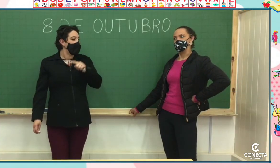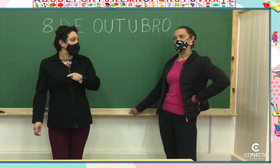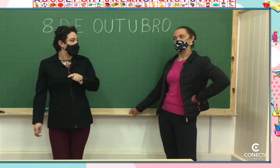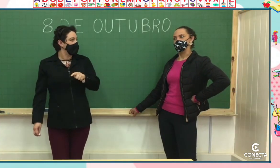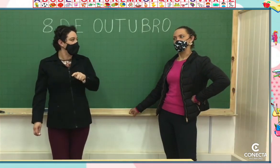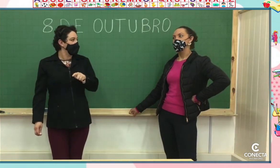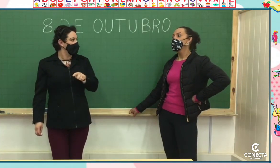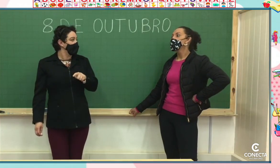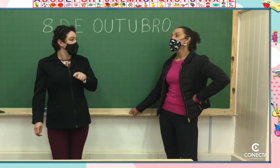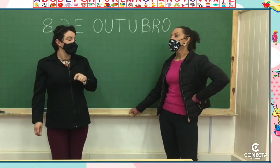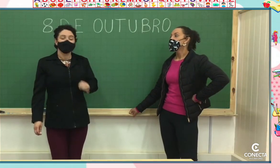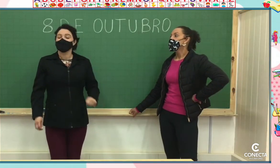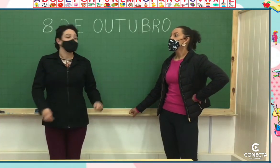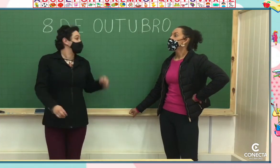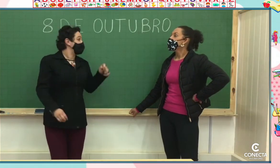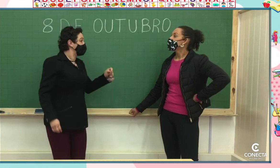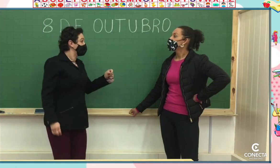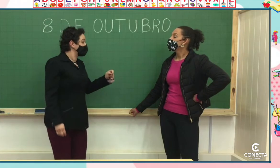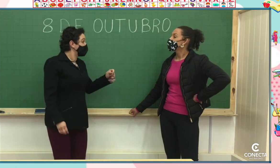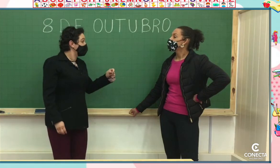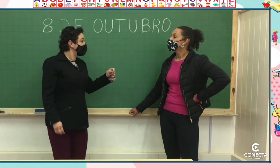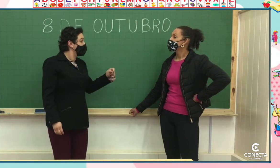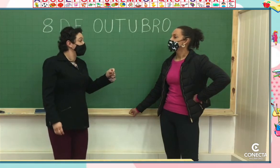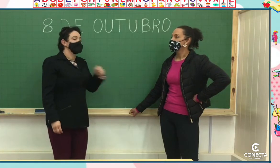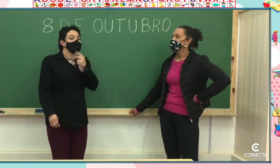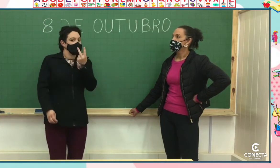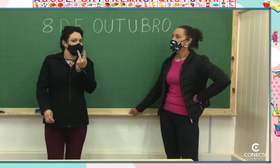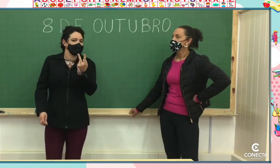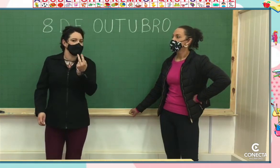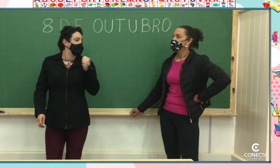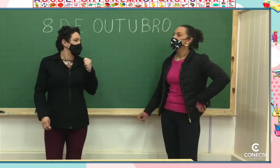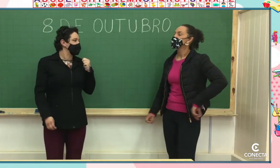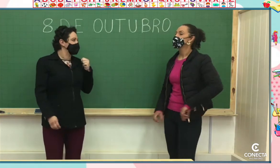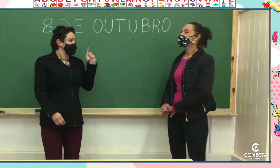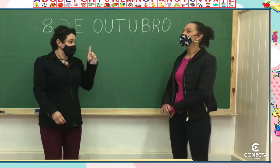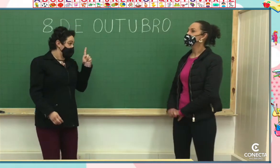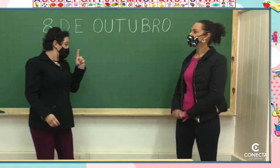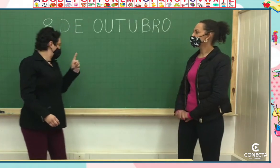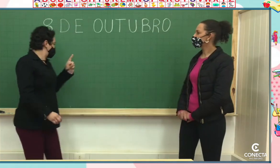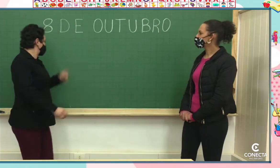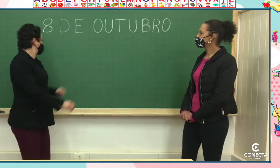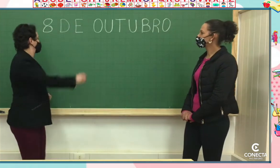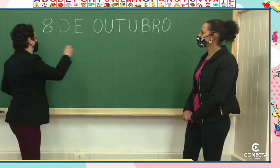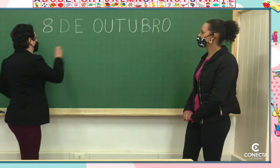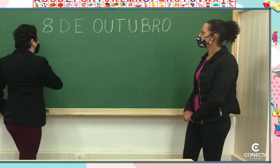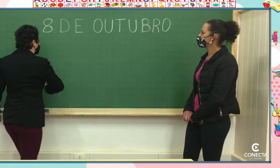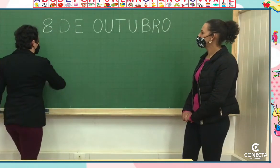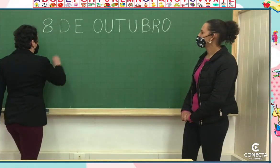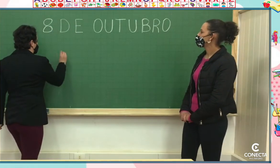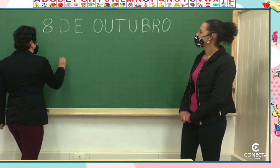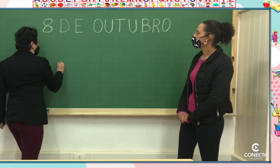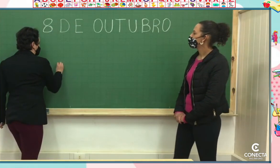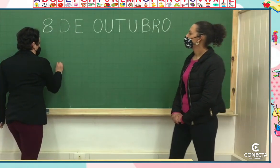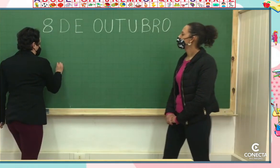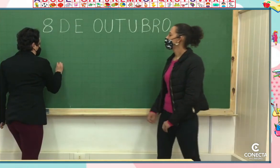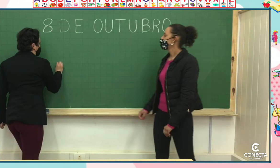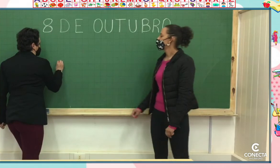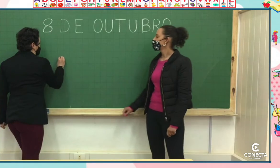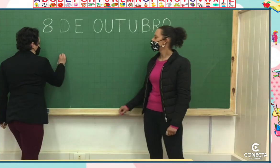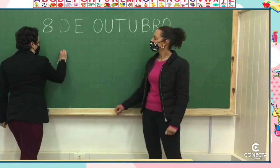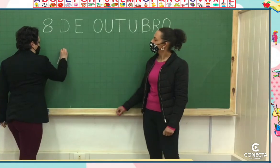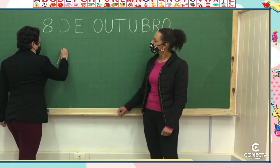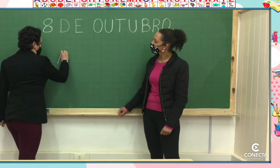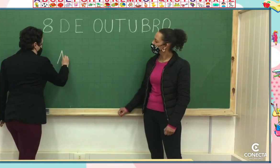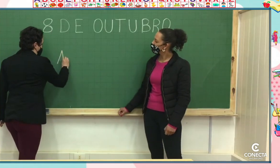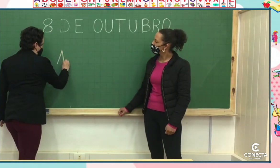Au, au. Você sabe o que escreve? São duas vogais. Duas vogais, professora Lílian. Duas vogais. Assim,